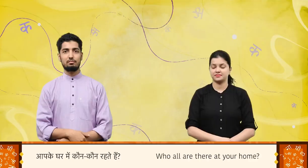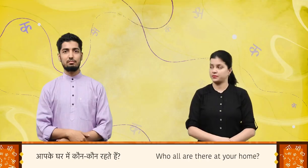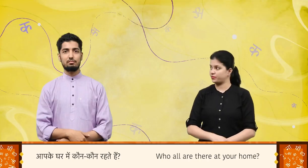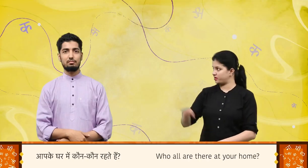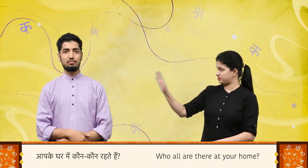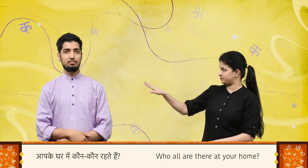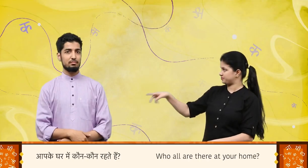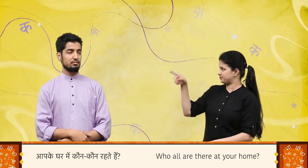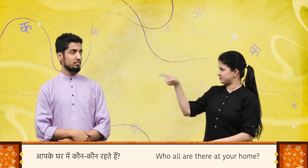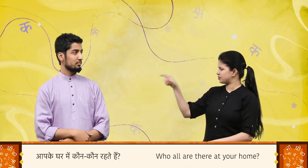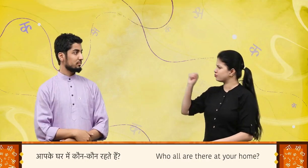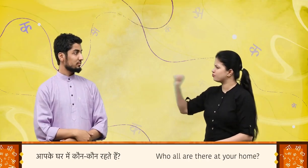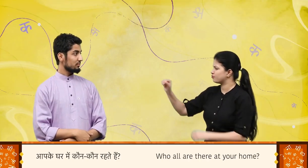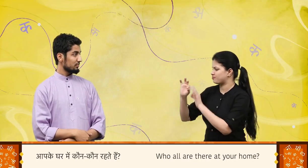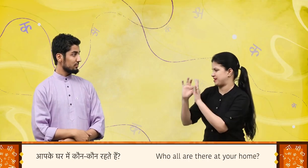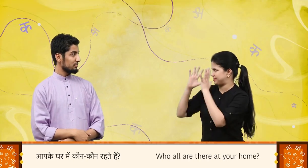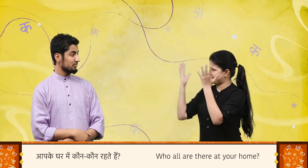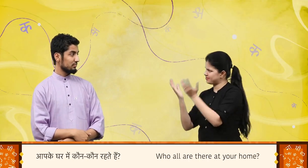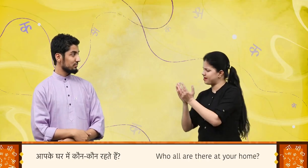आपके घर में कौन-कौन रहते हैं?